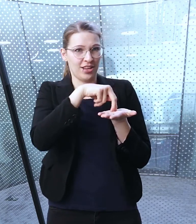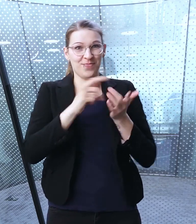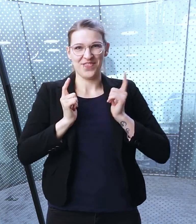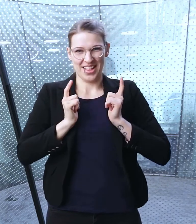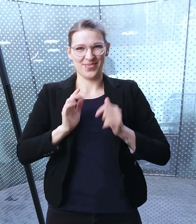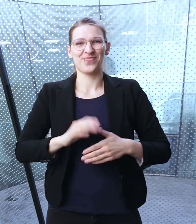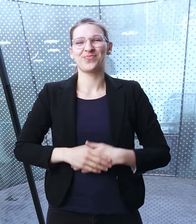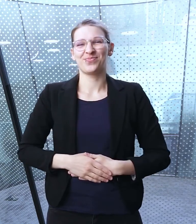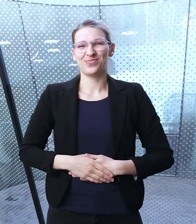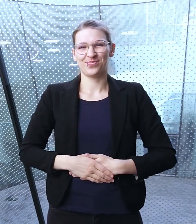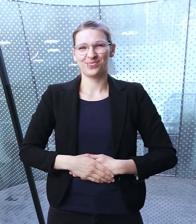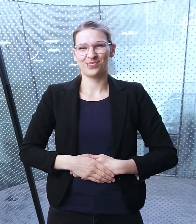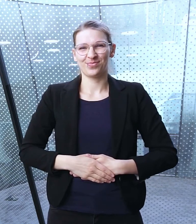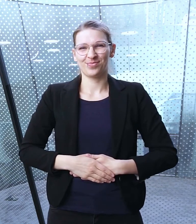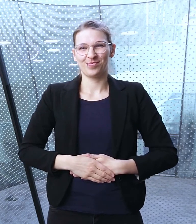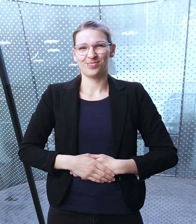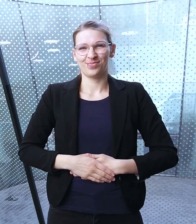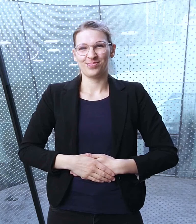bleiben Sie vor dem nächsten Tor zur Straße stehen.